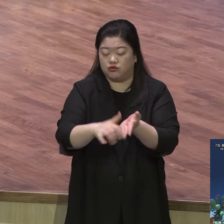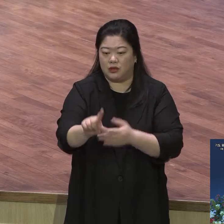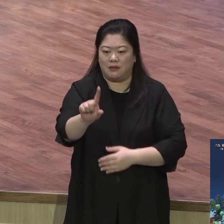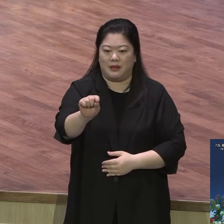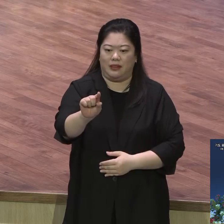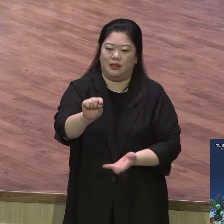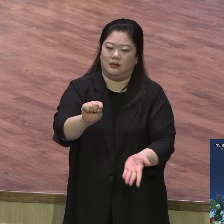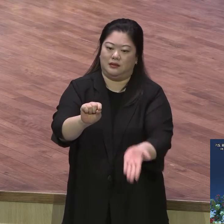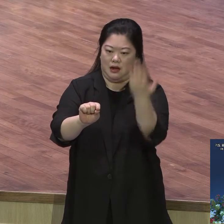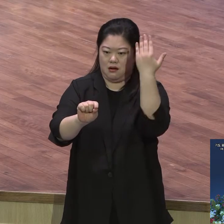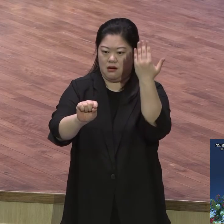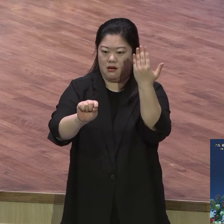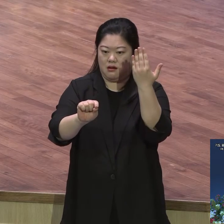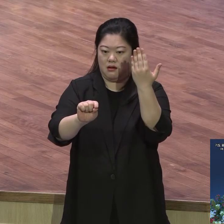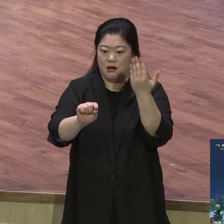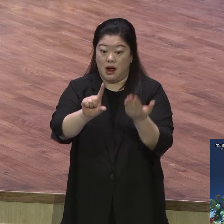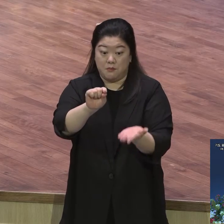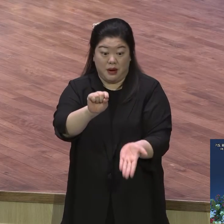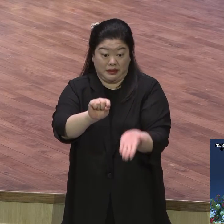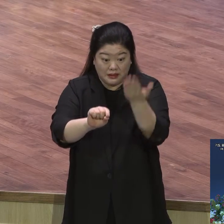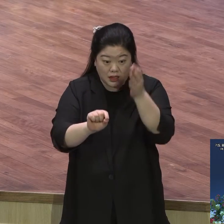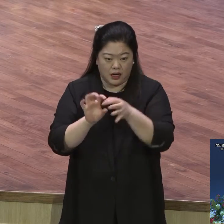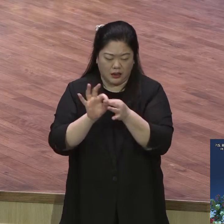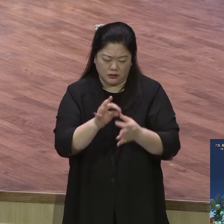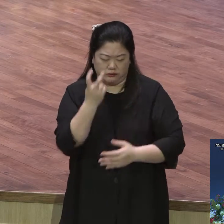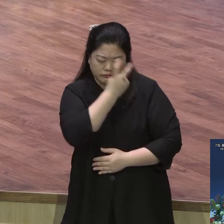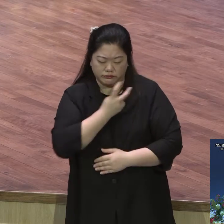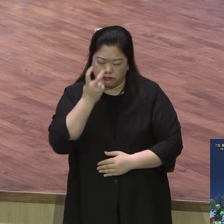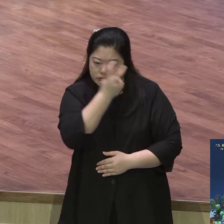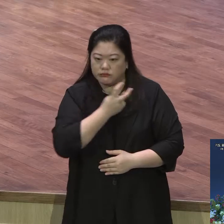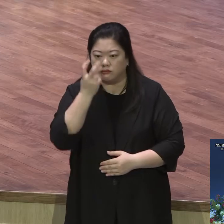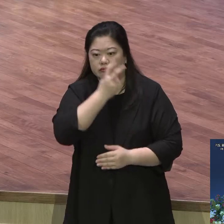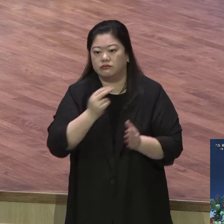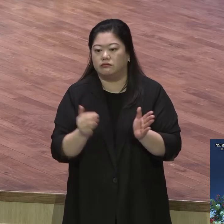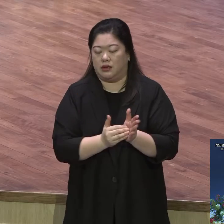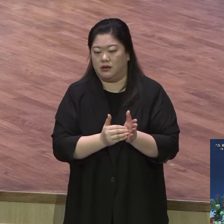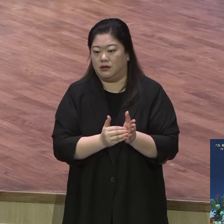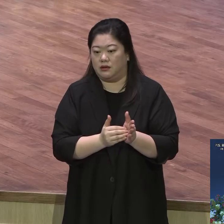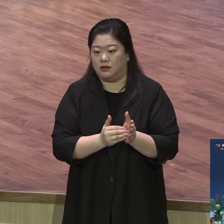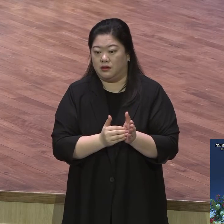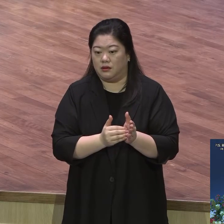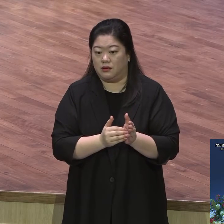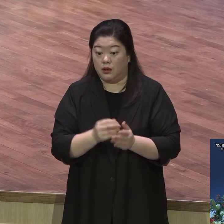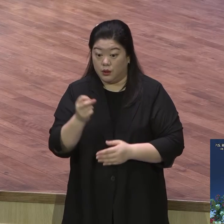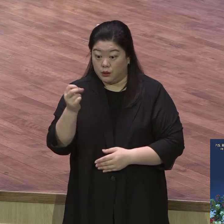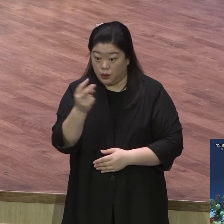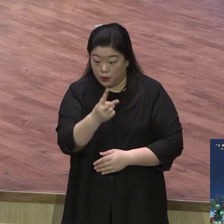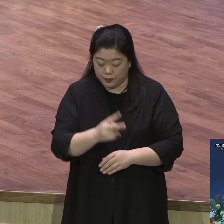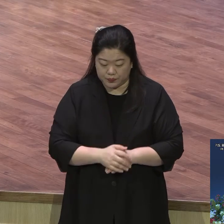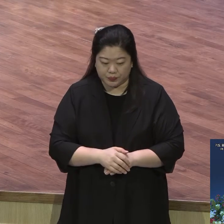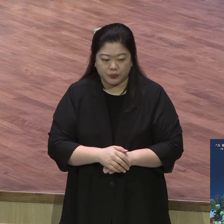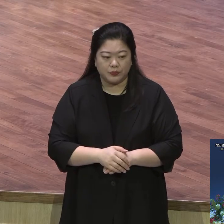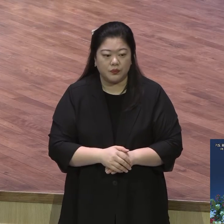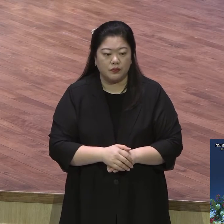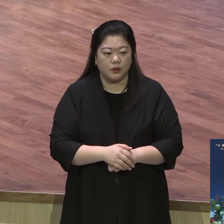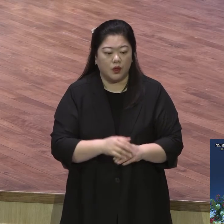양육을 했어요. 그리고 이분이 교회를 말이죠 학교를 학교를